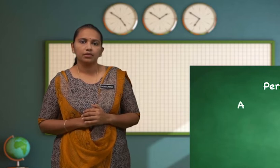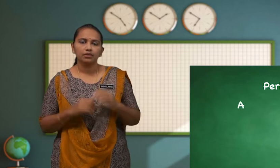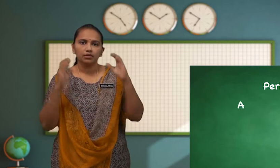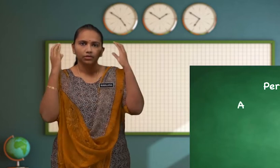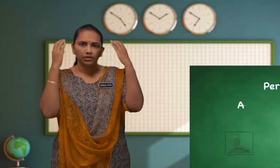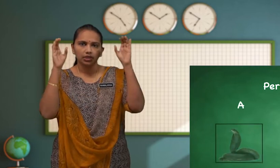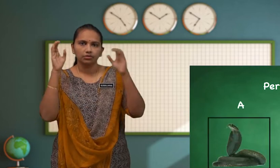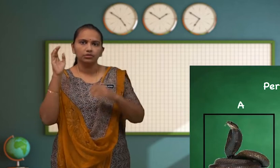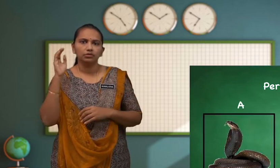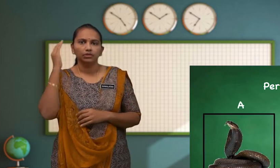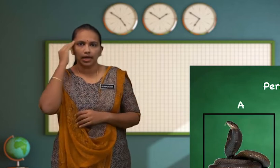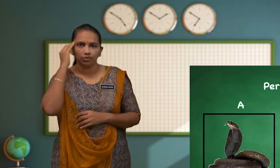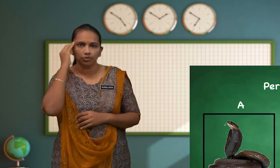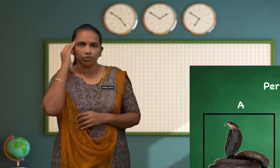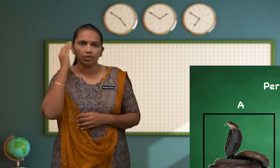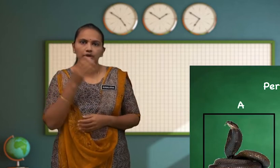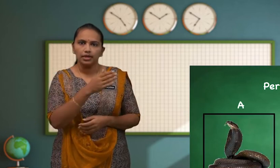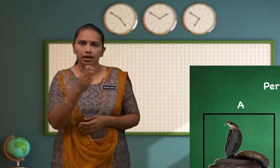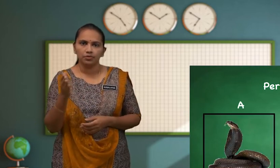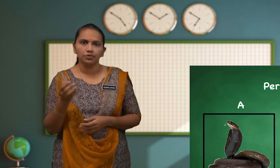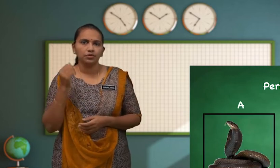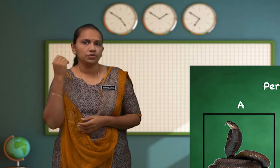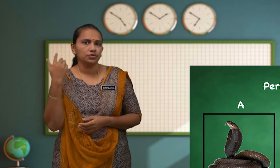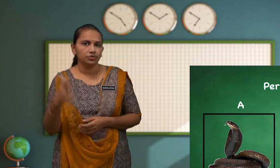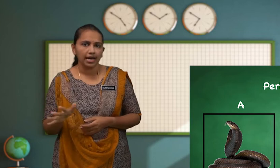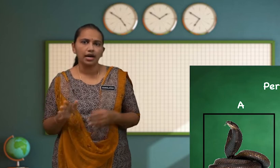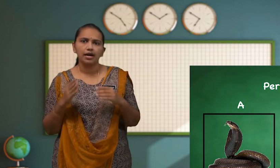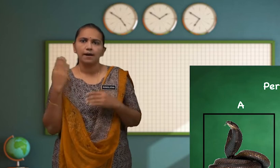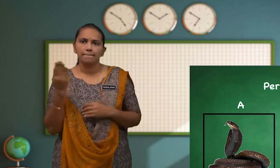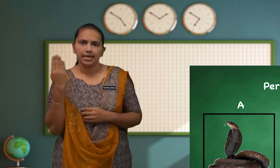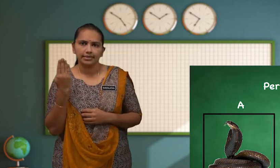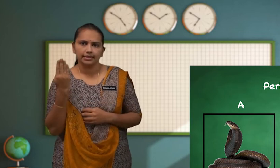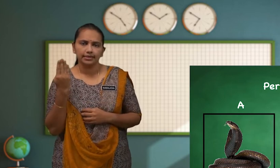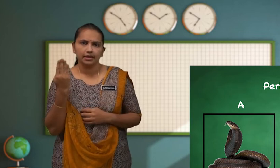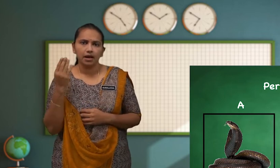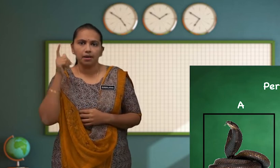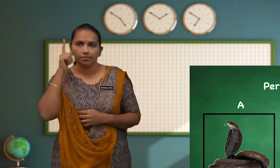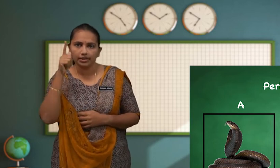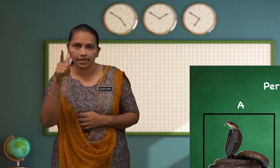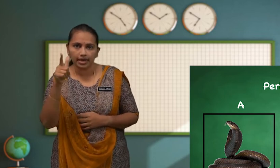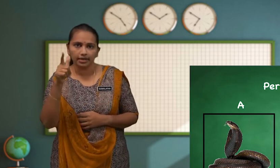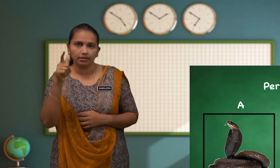Cikgu tahu Kamu sudah Biasa Melihat